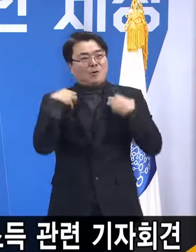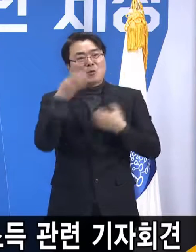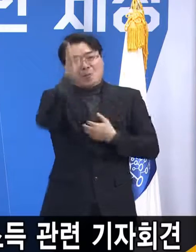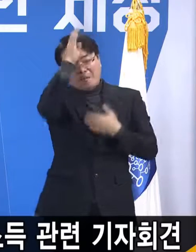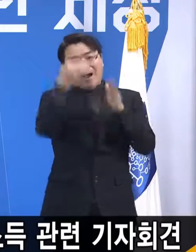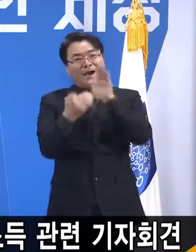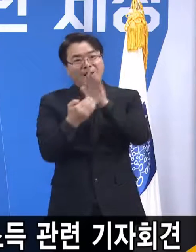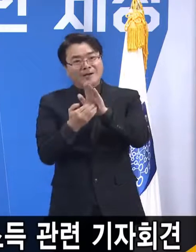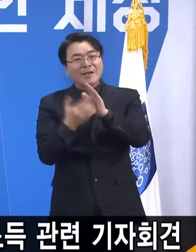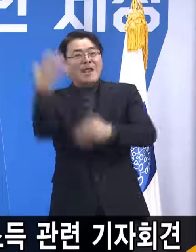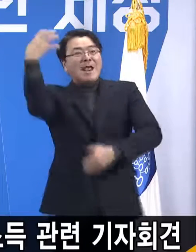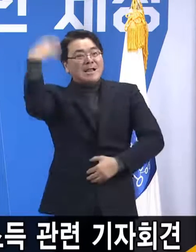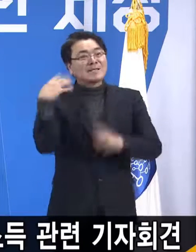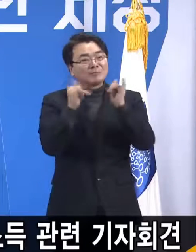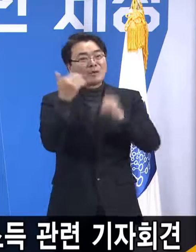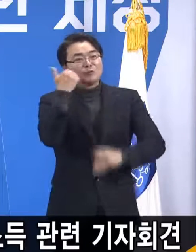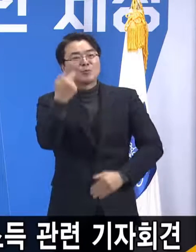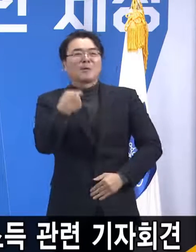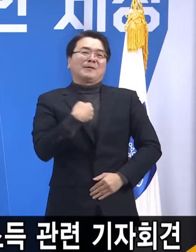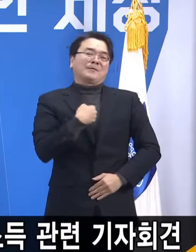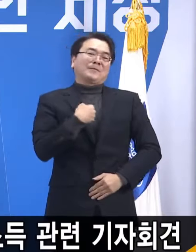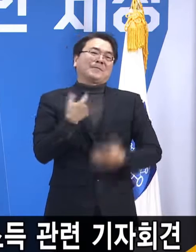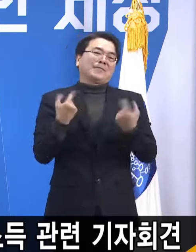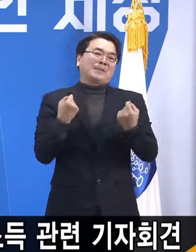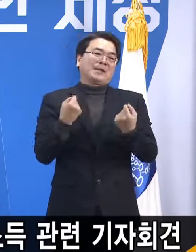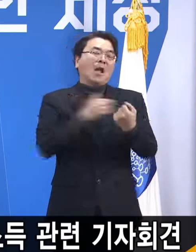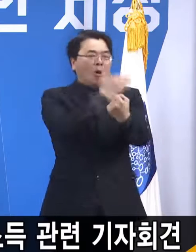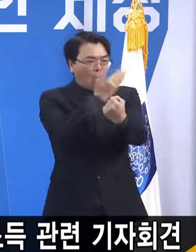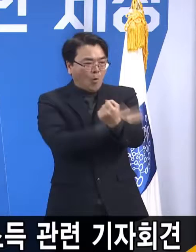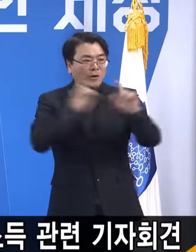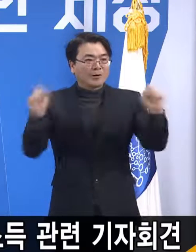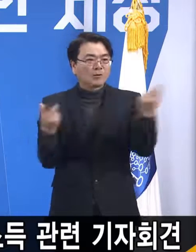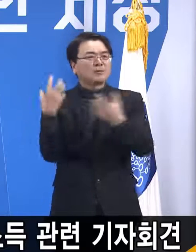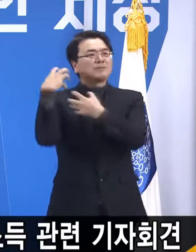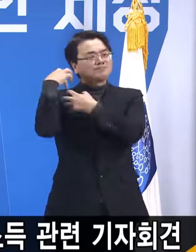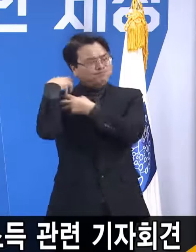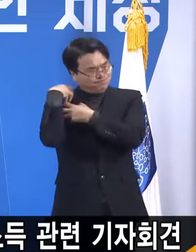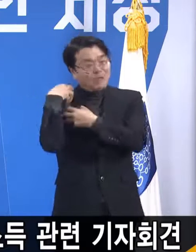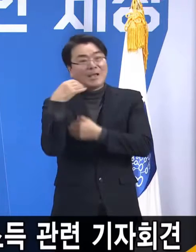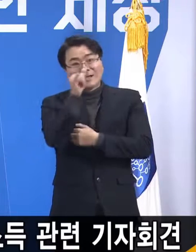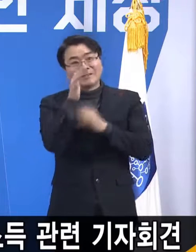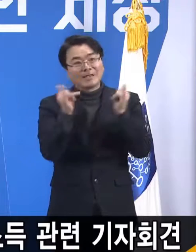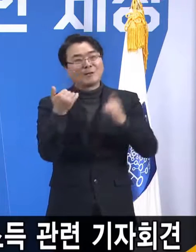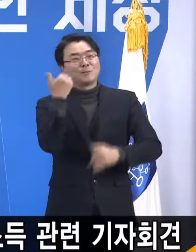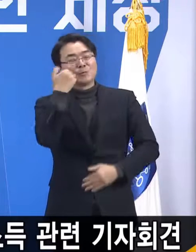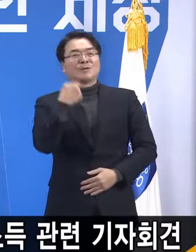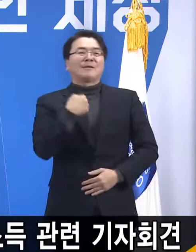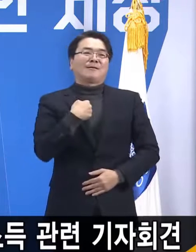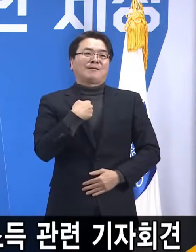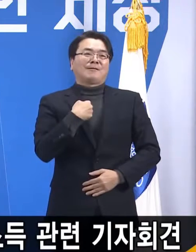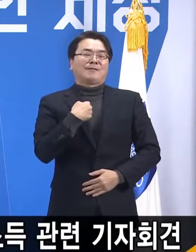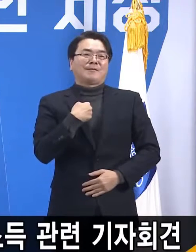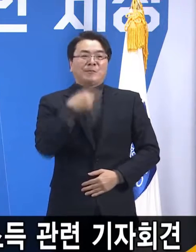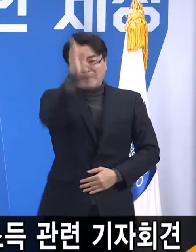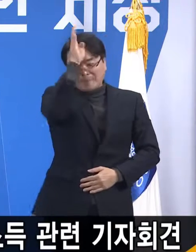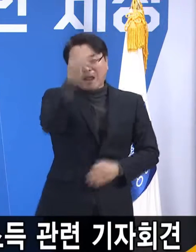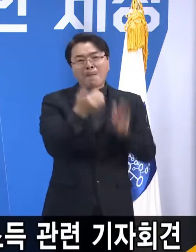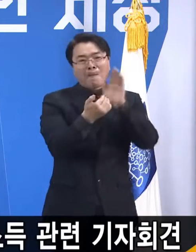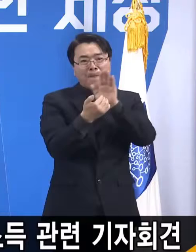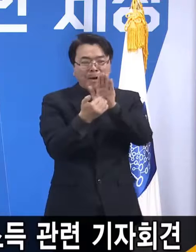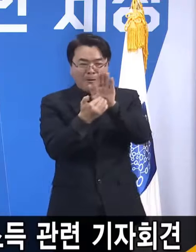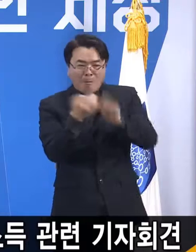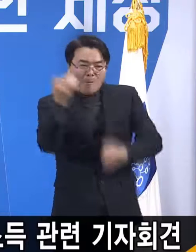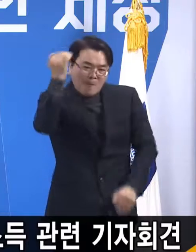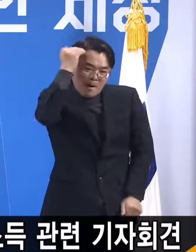더 느껴도 더 많이 느끼는 그런 권한, 책임을 가진 사람이죠. 그 방역에 방해가 되면 안